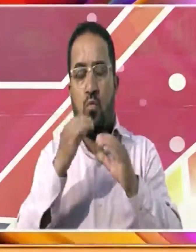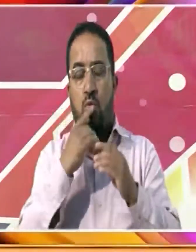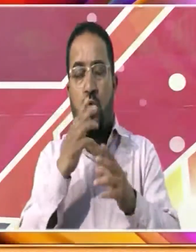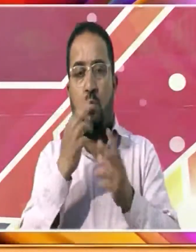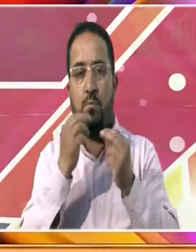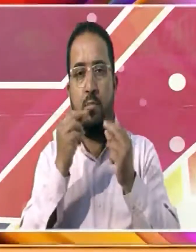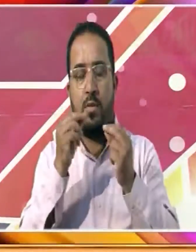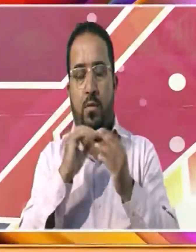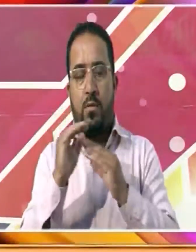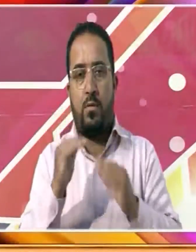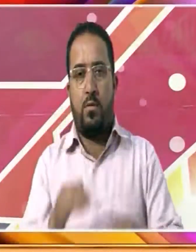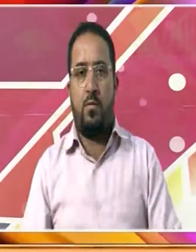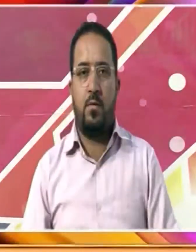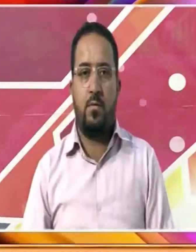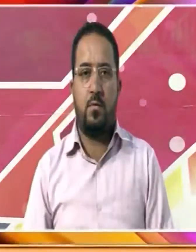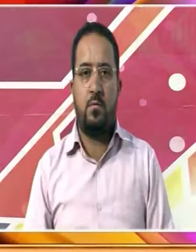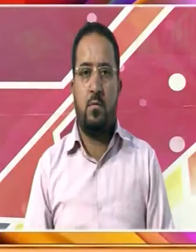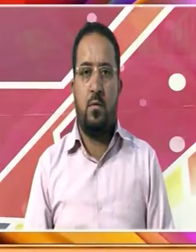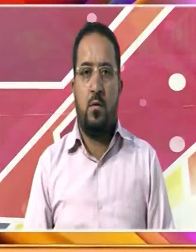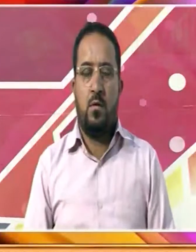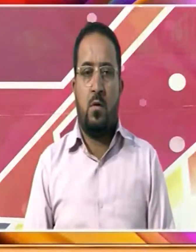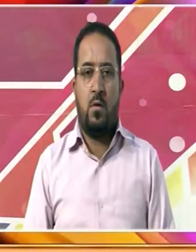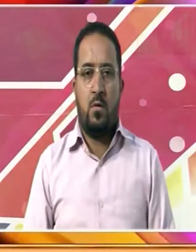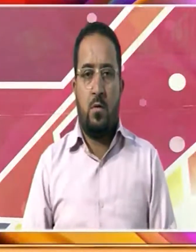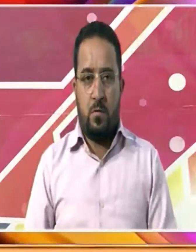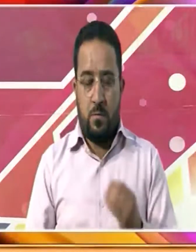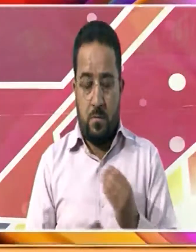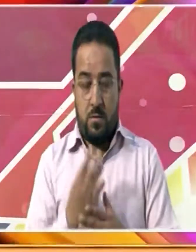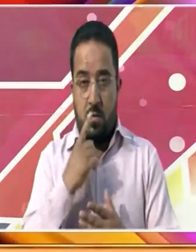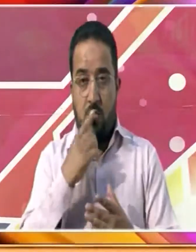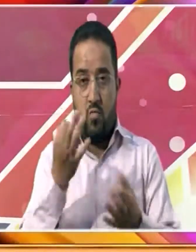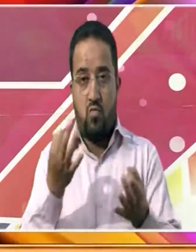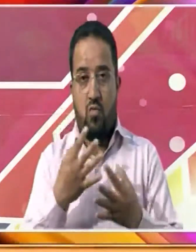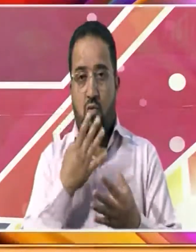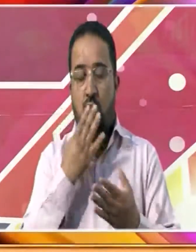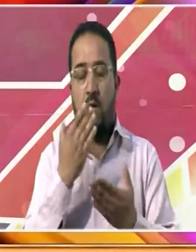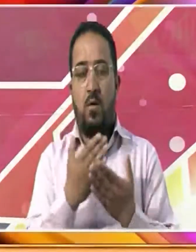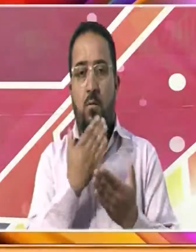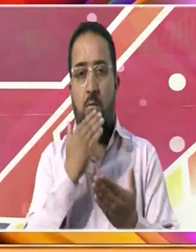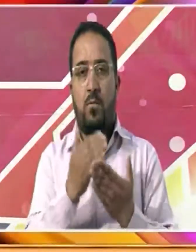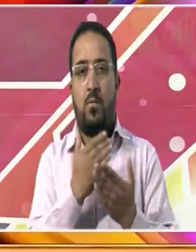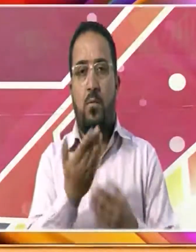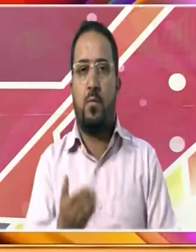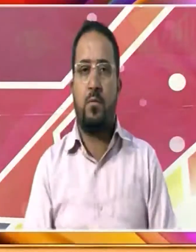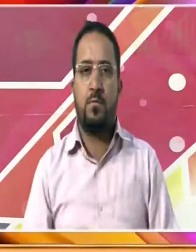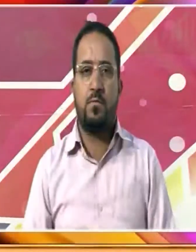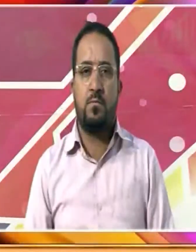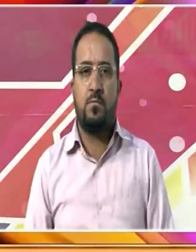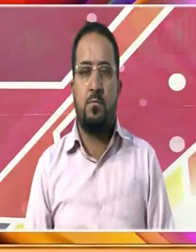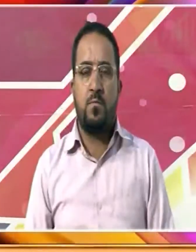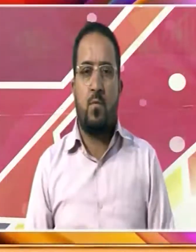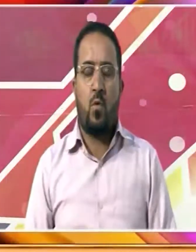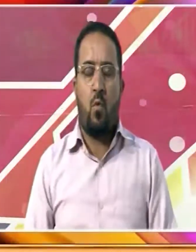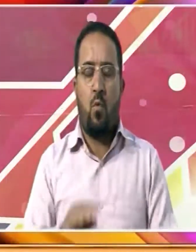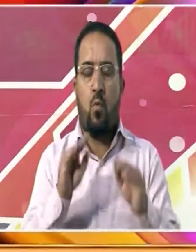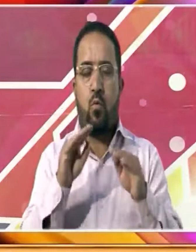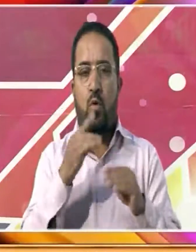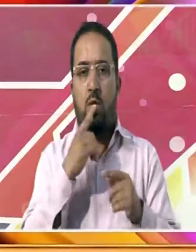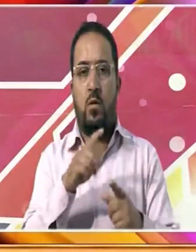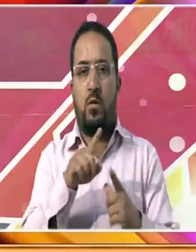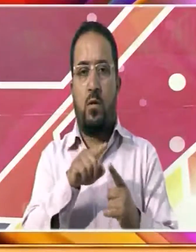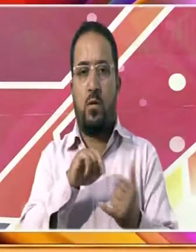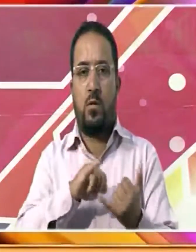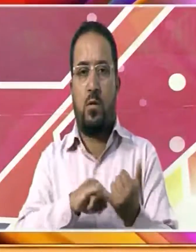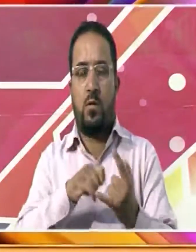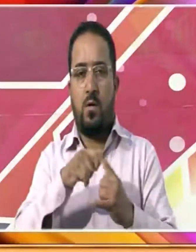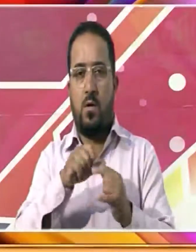چیت کی انہوں نے آزمین کے لیے نیک خواہشات کا اظہار کرتے ہوئے ان پر زور دیا کہ وہ کشمیر